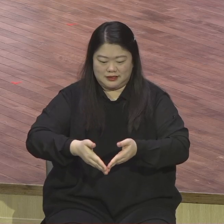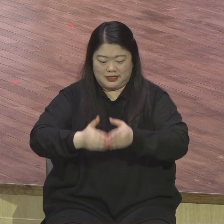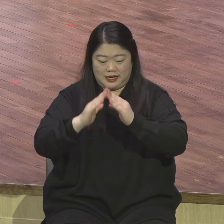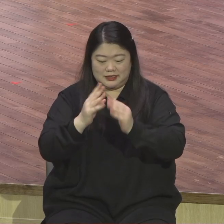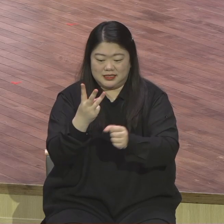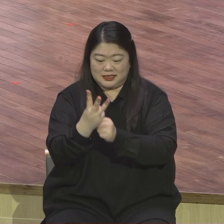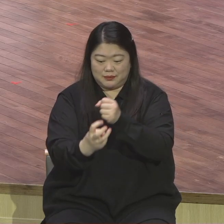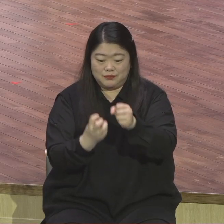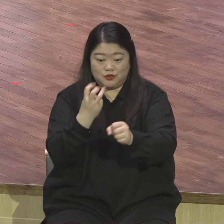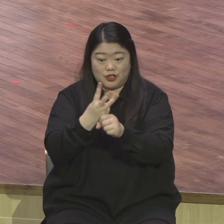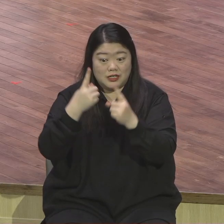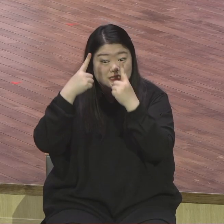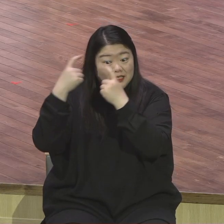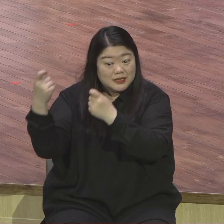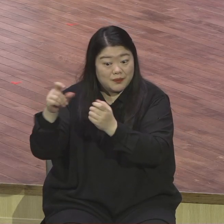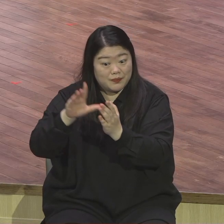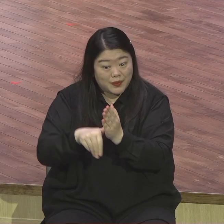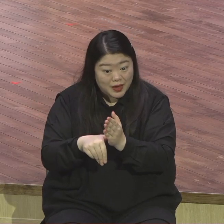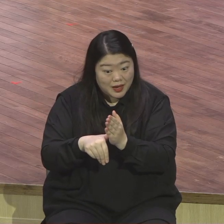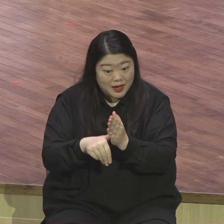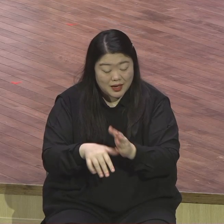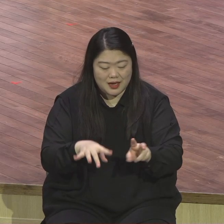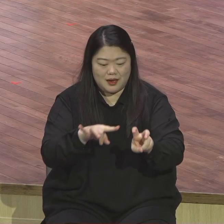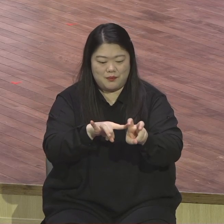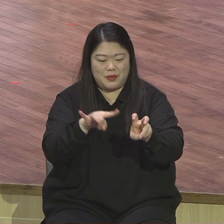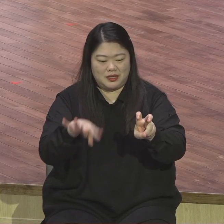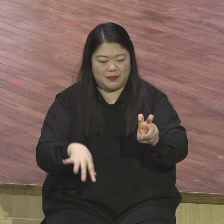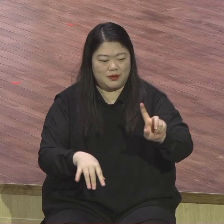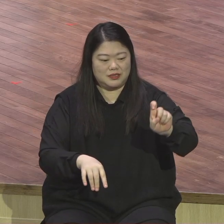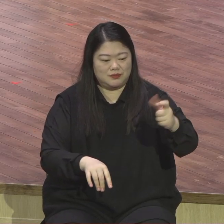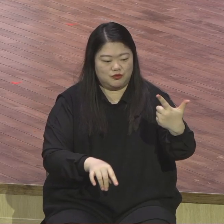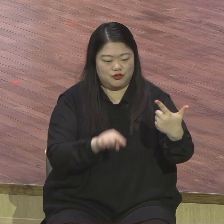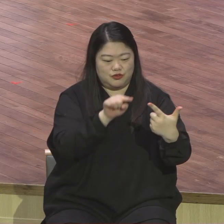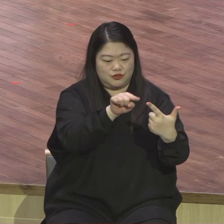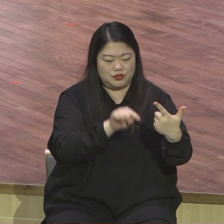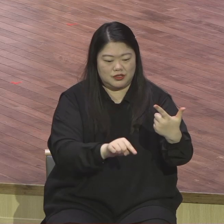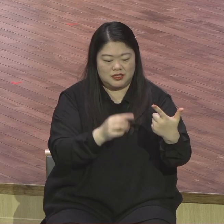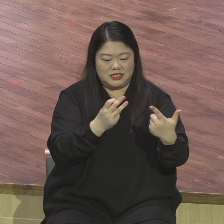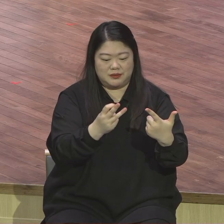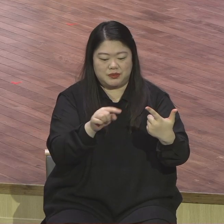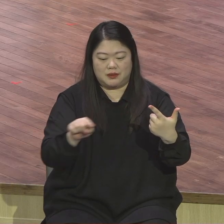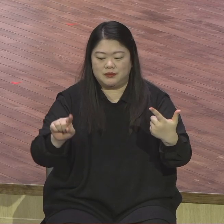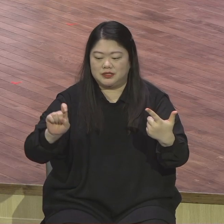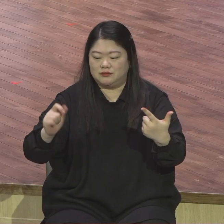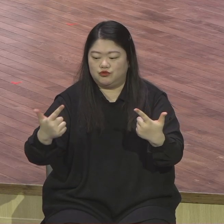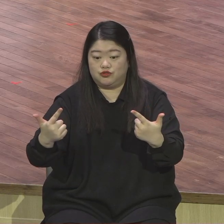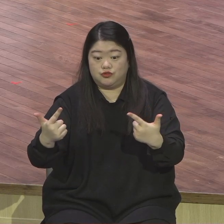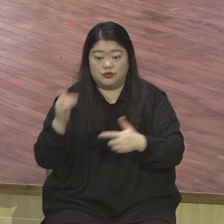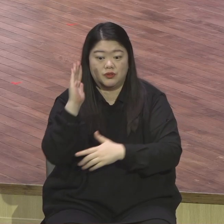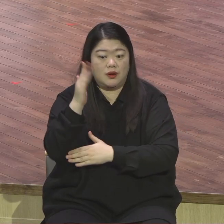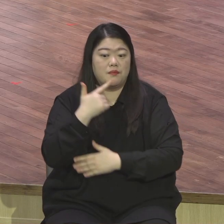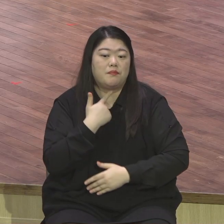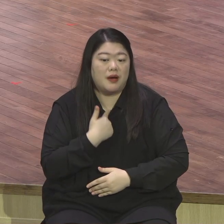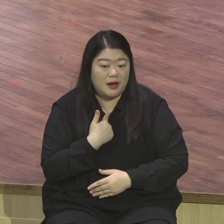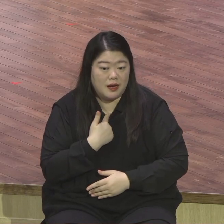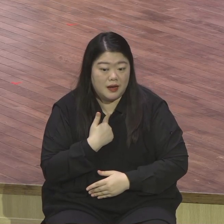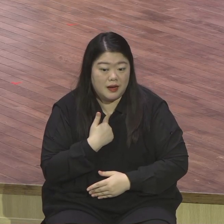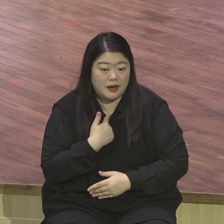16장 13절로부터 20절까지 말씀을 드렸습니다 이 신앙 고백 이후에 예수님께서 제자들에게